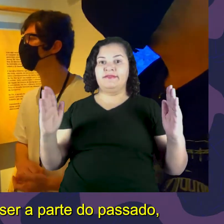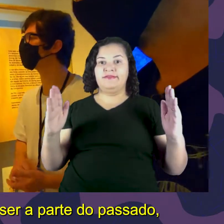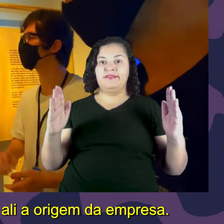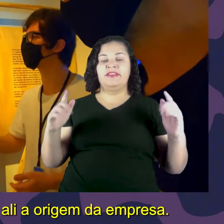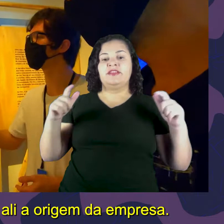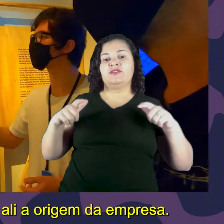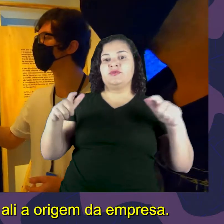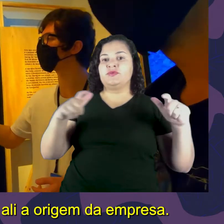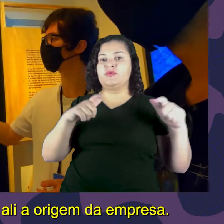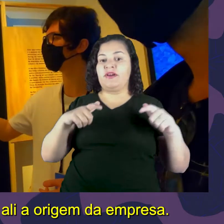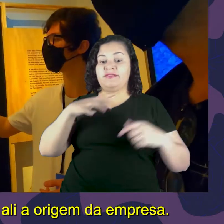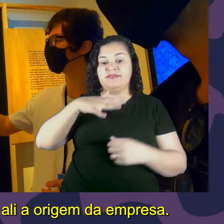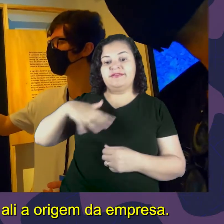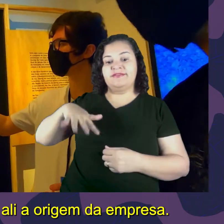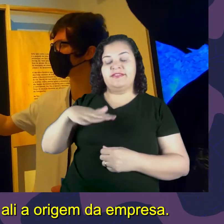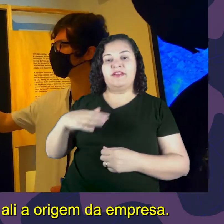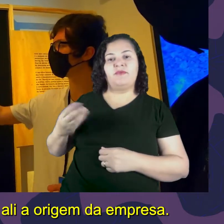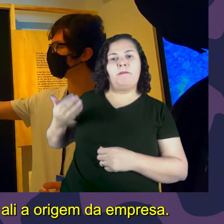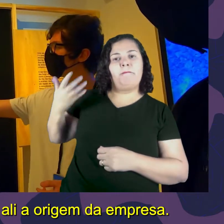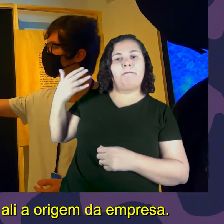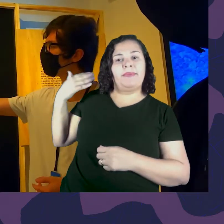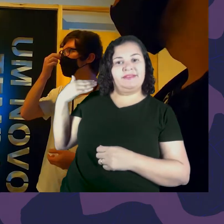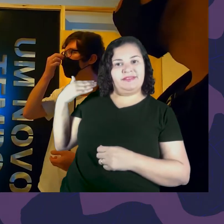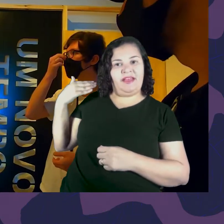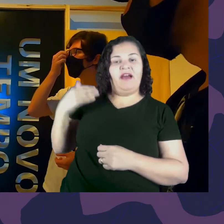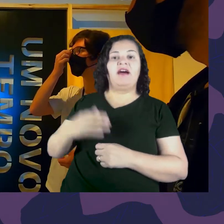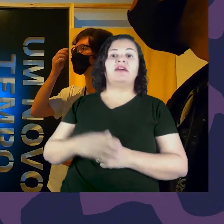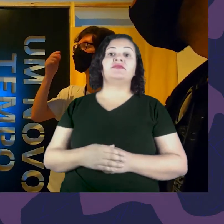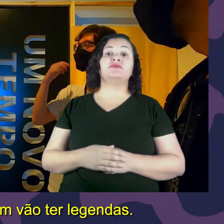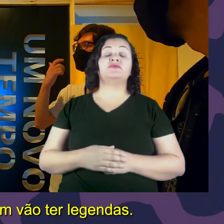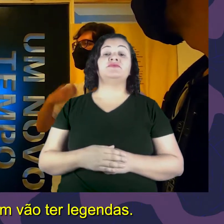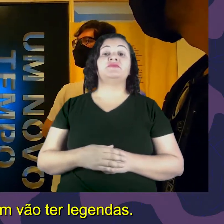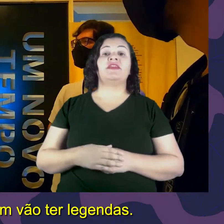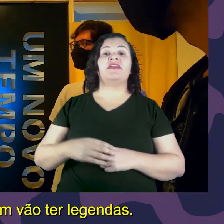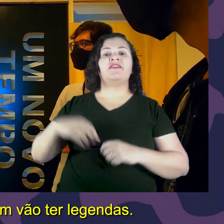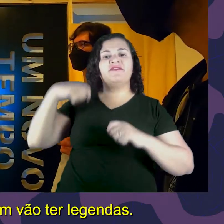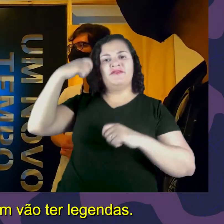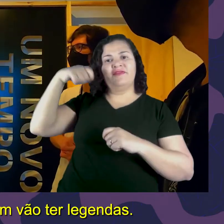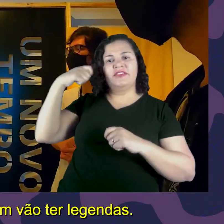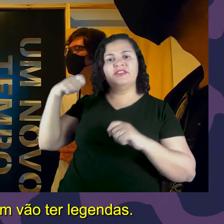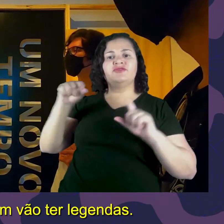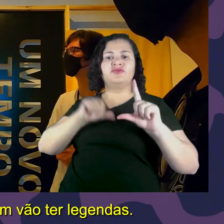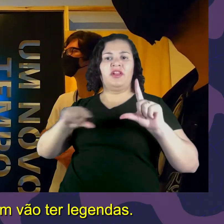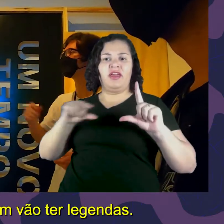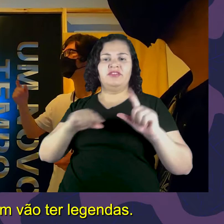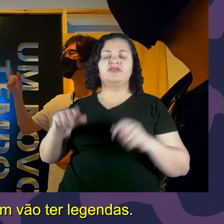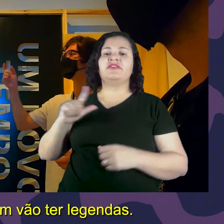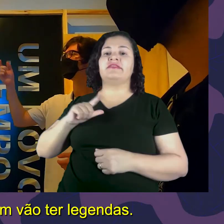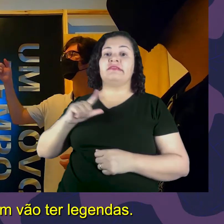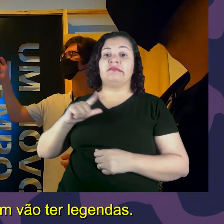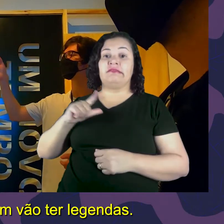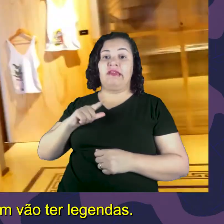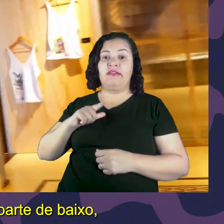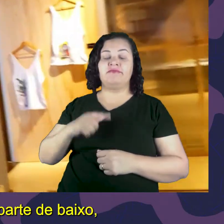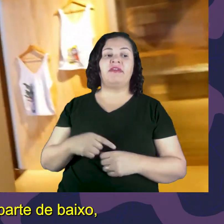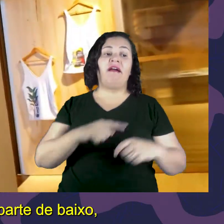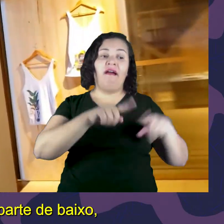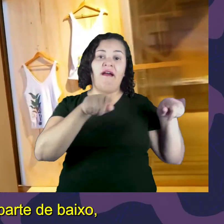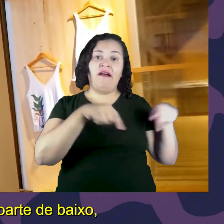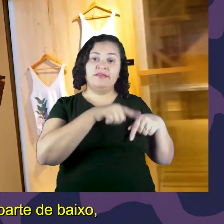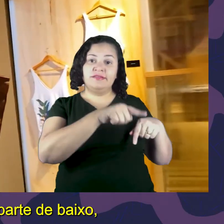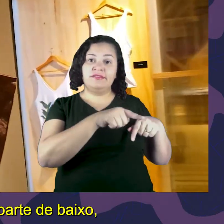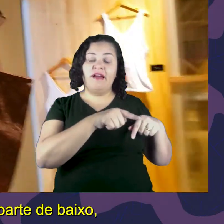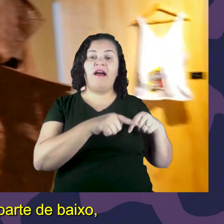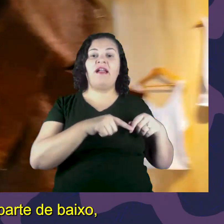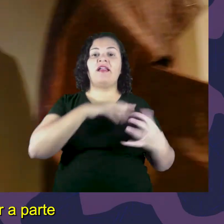do passado, tá? Pra mostrar um pouco ali da origem da empresa. Os vídeos também vão ter legendas, tá? Aí depois,